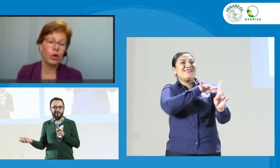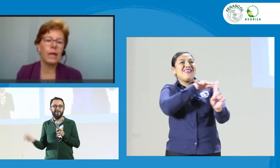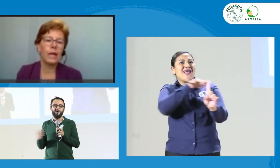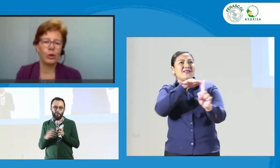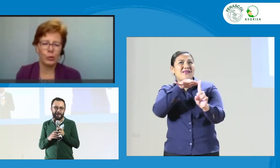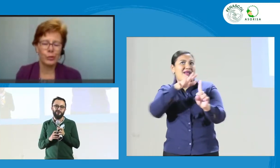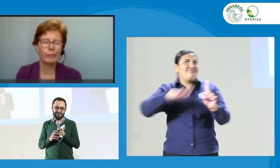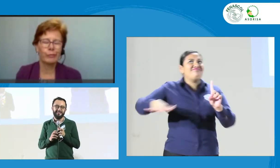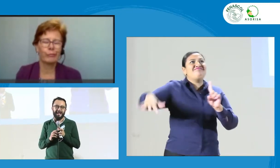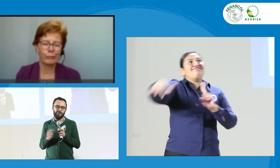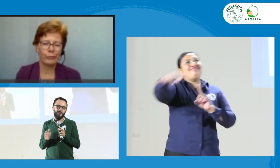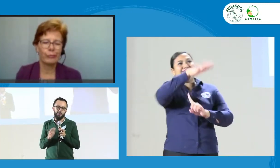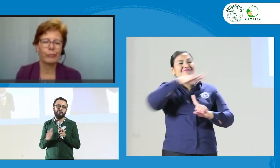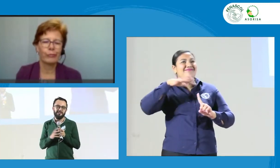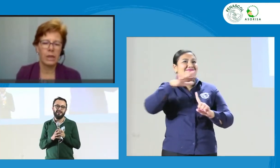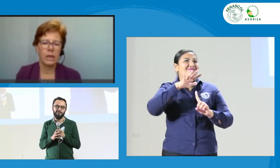los colecto. ¿Algo es posible?